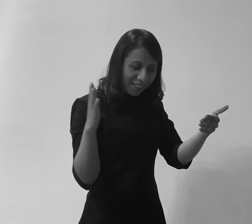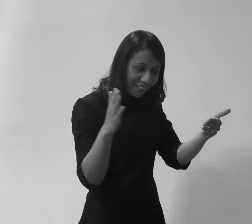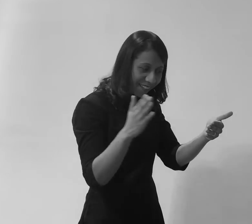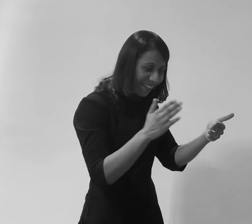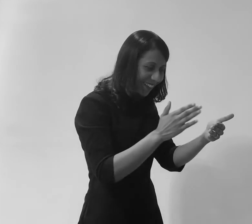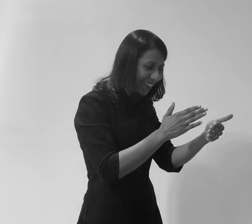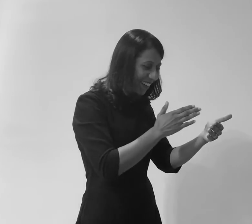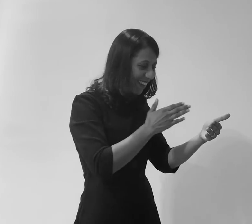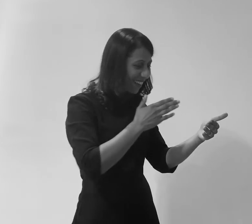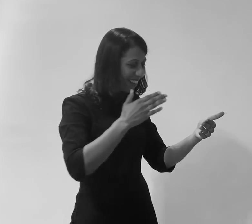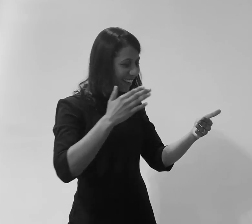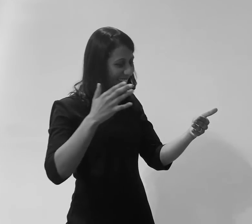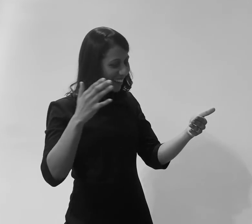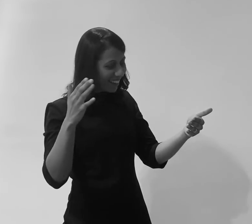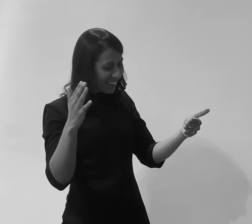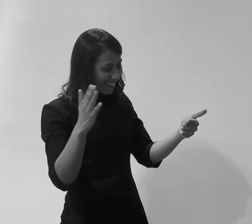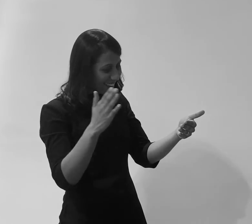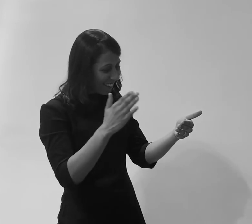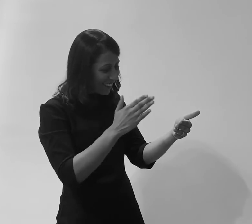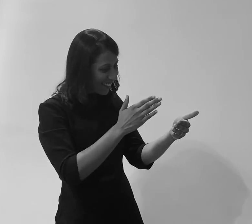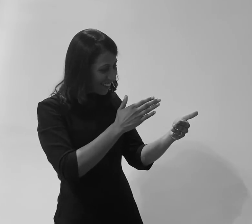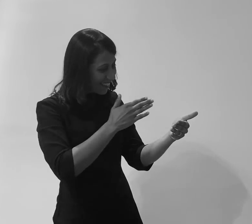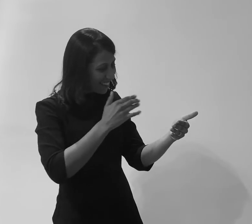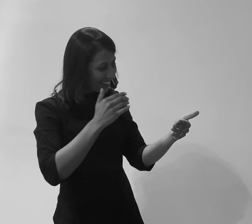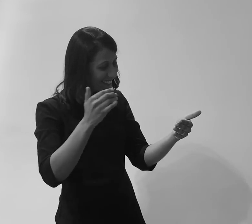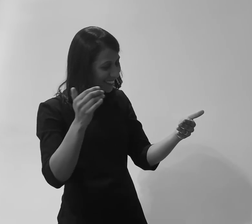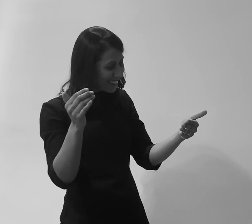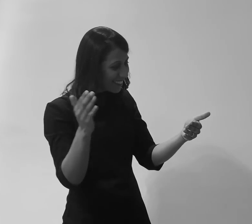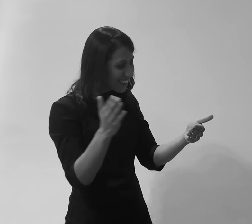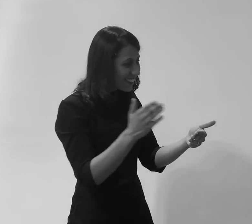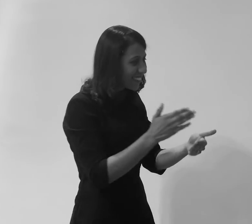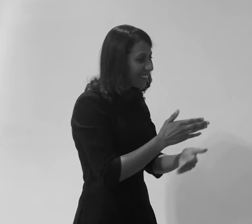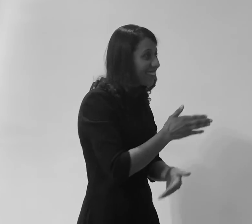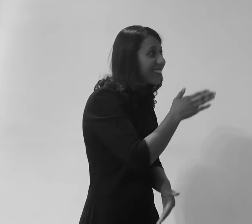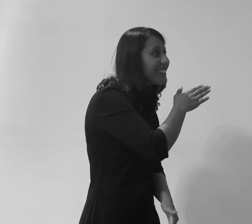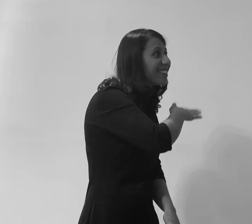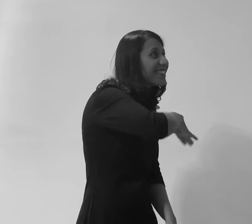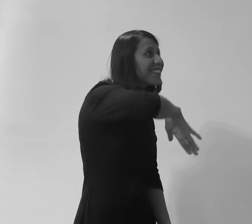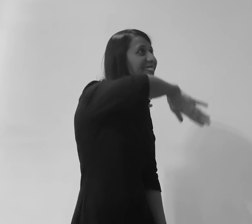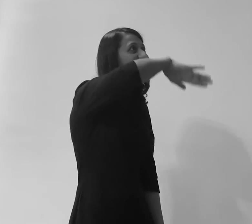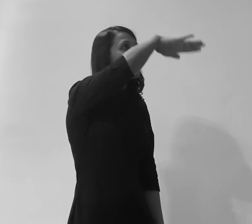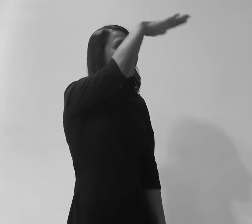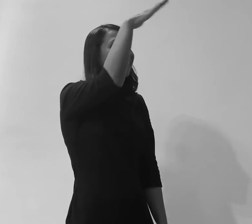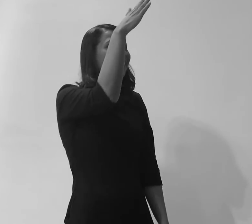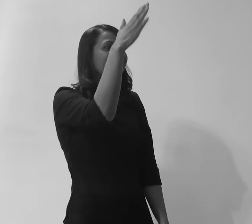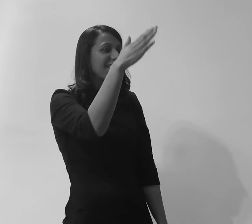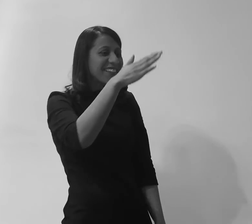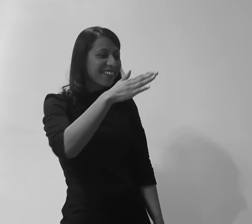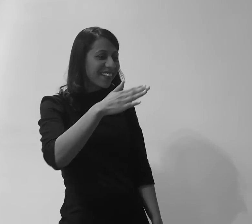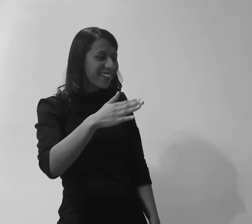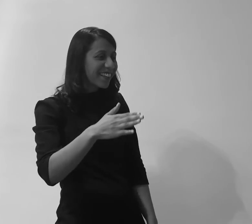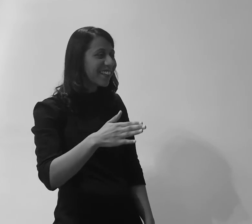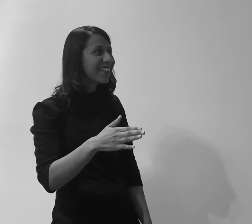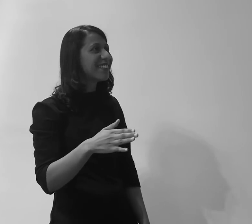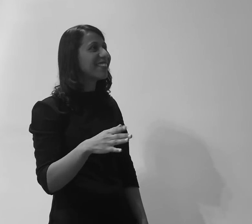promessas Suba ao monte,